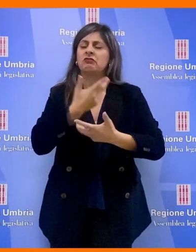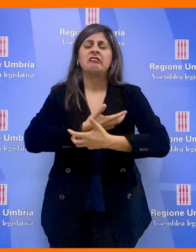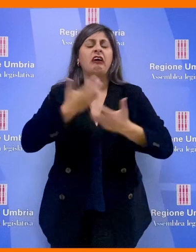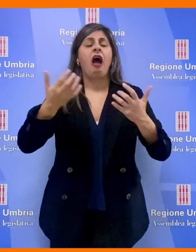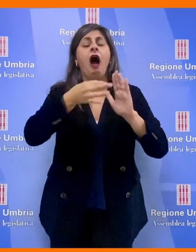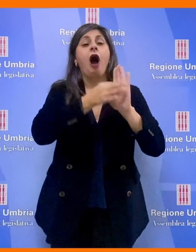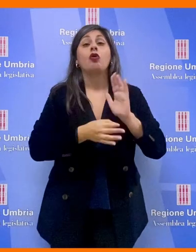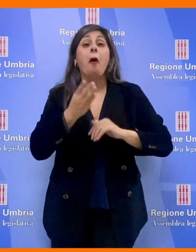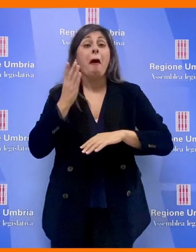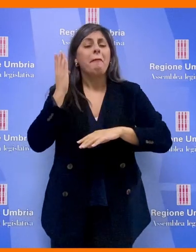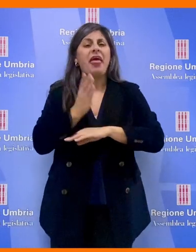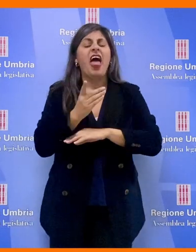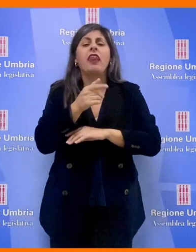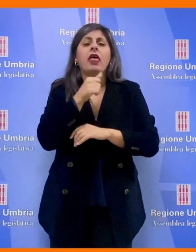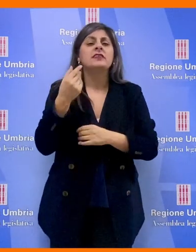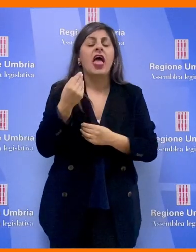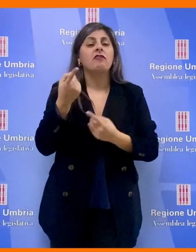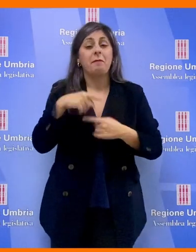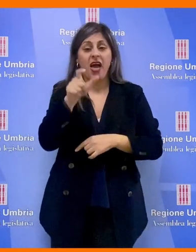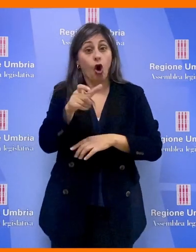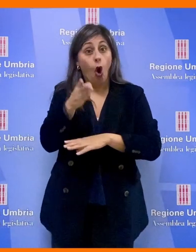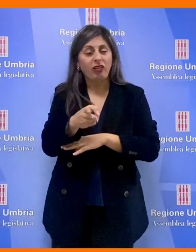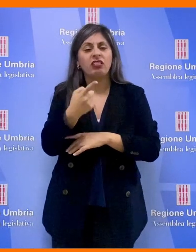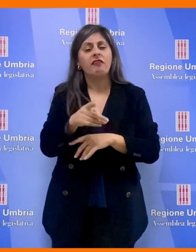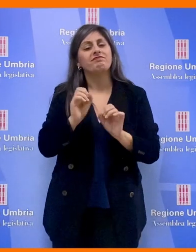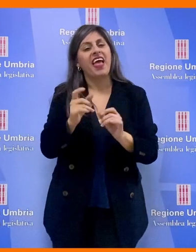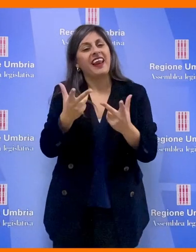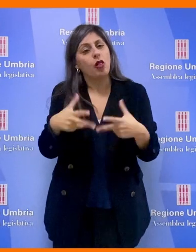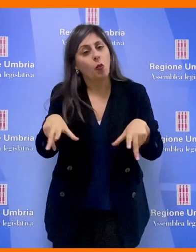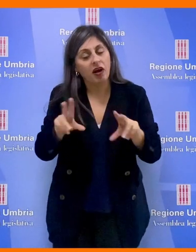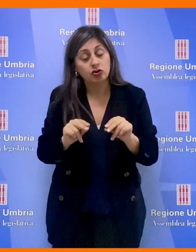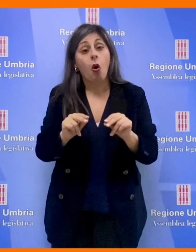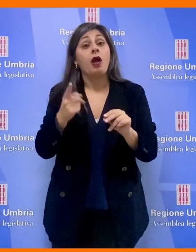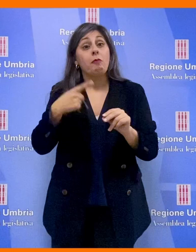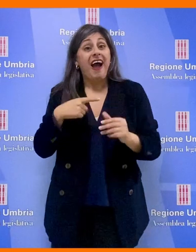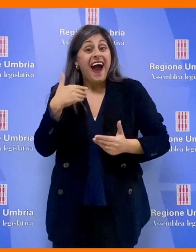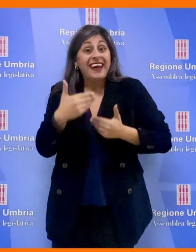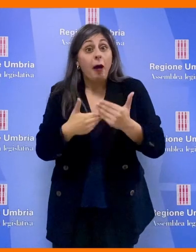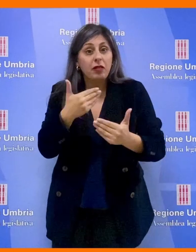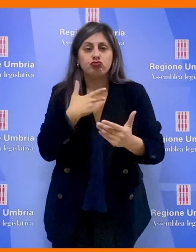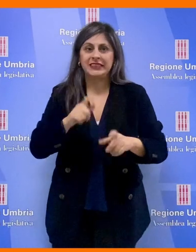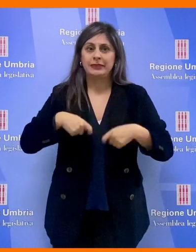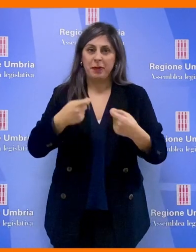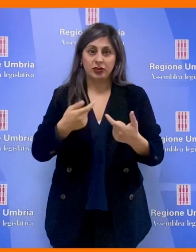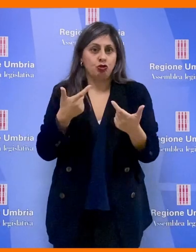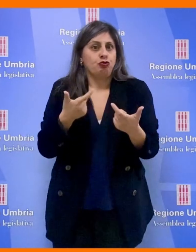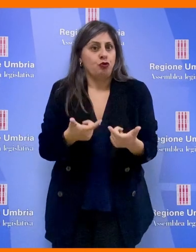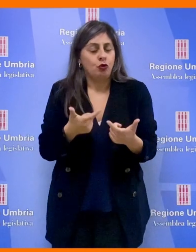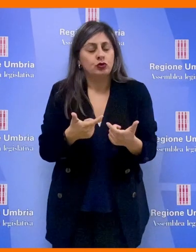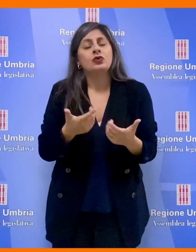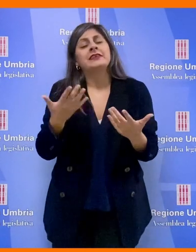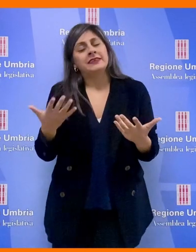sancisce che le pene devono tendere alla rieducazione del condannato. La riabilitazione comporta costi importanti che